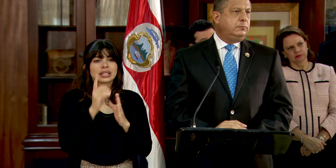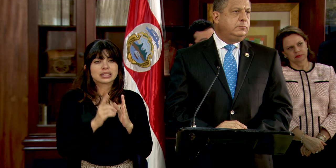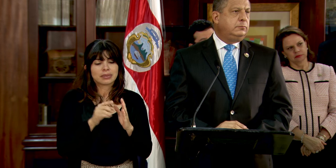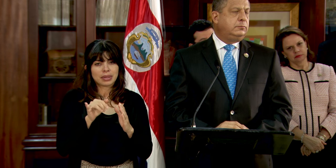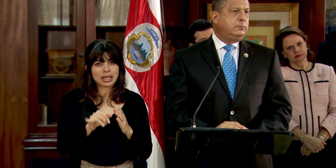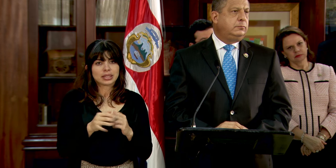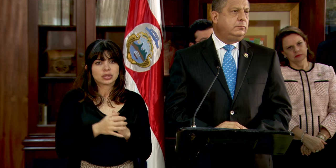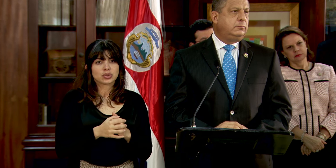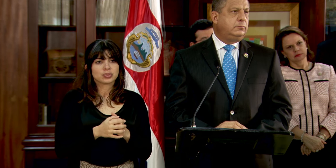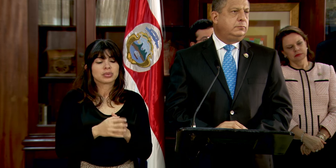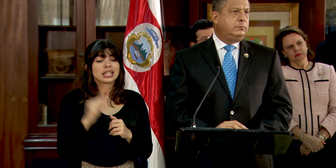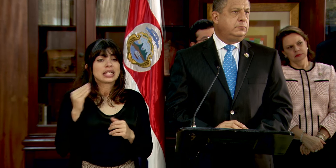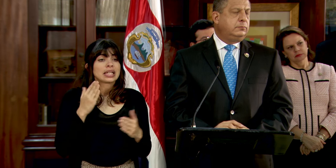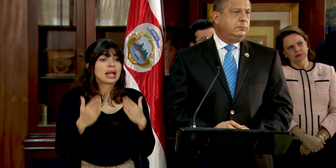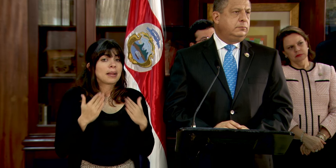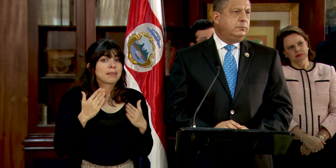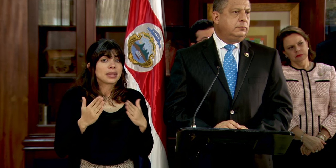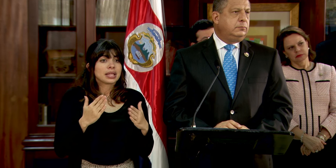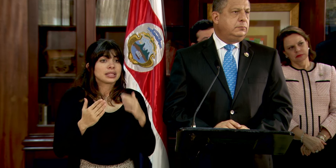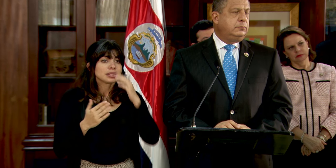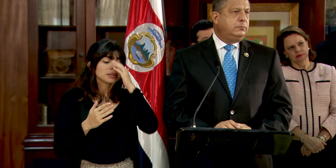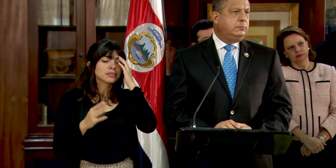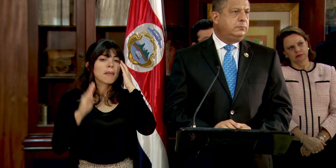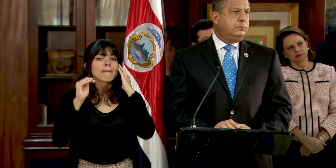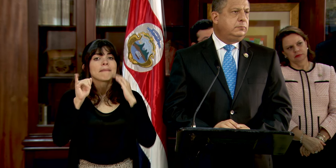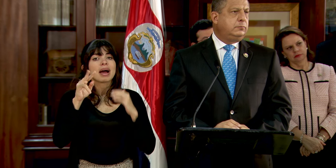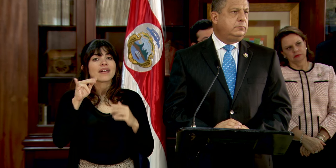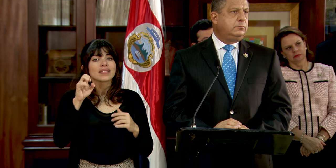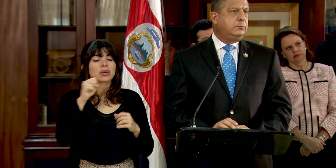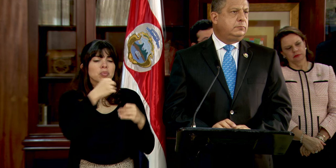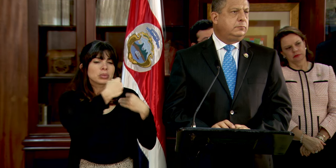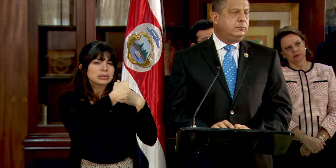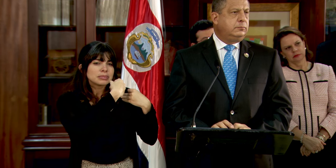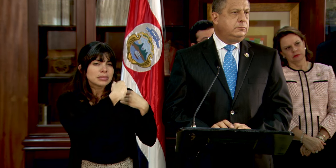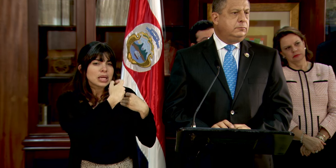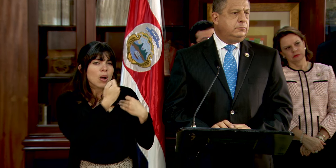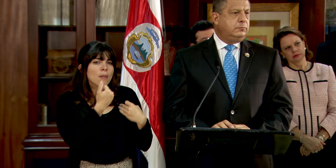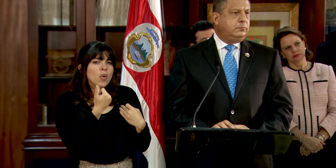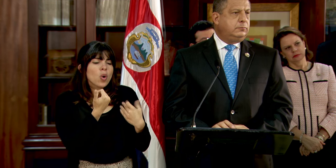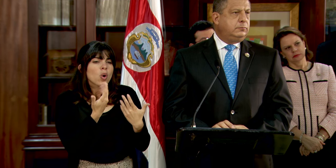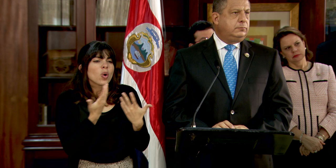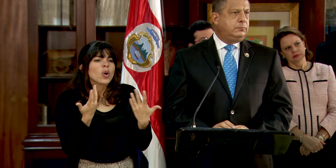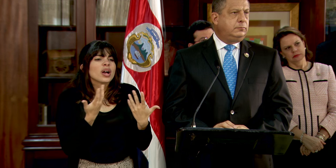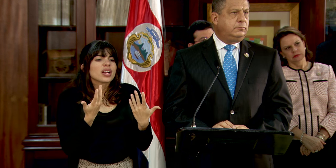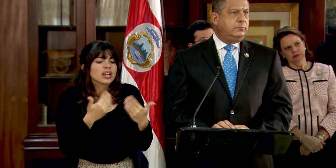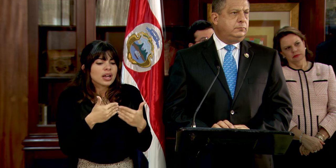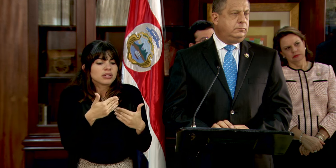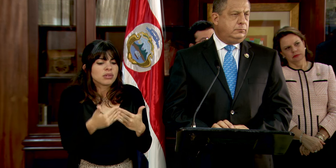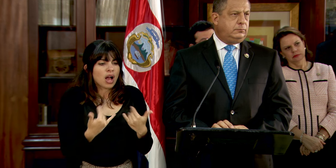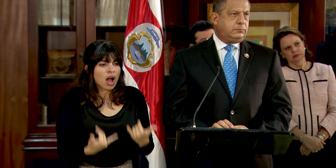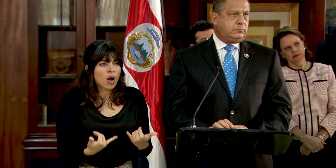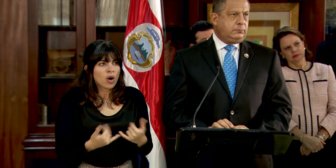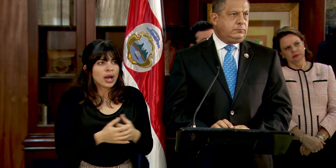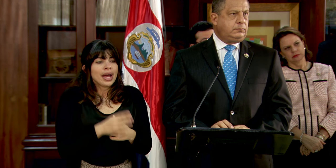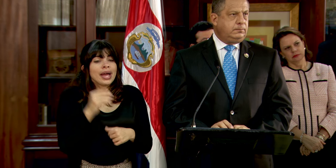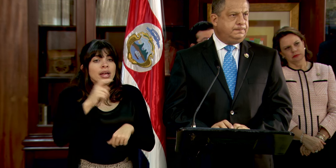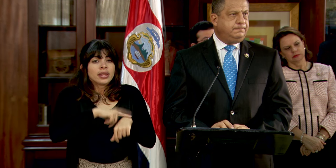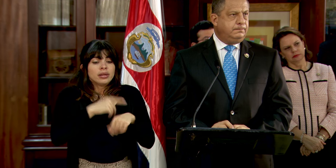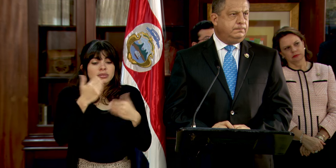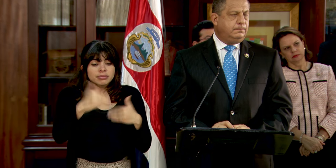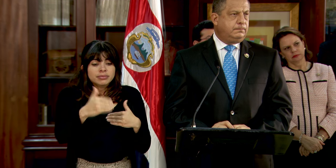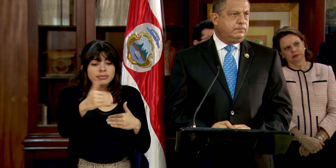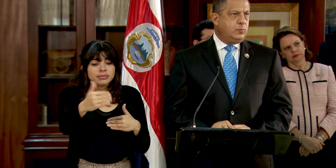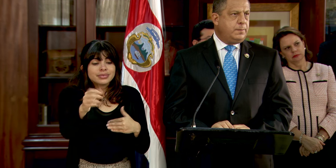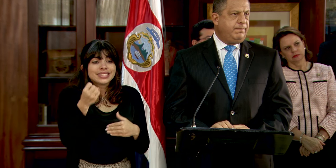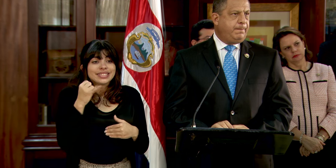Y tal vez don Marvin nos explica un poquito qué es lo que sigue y en plazos si